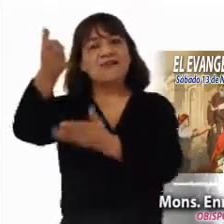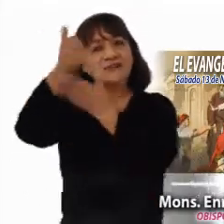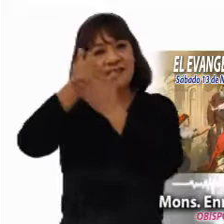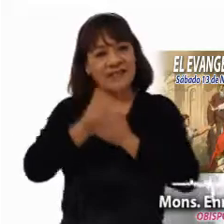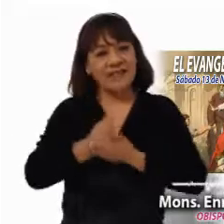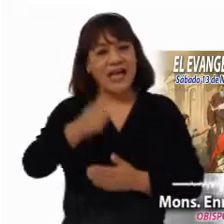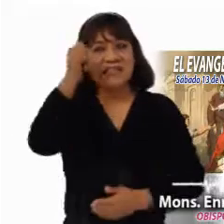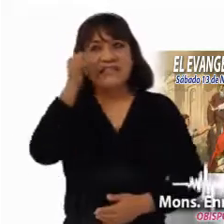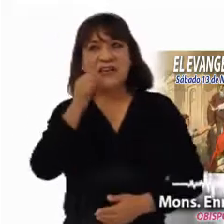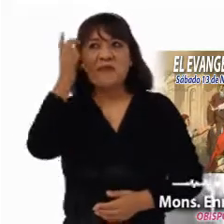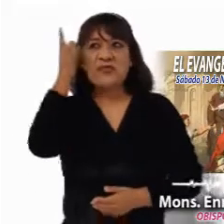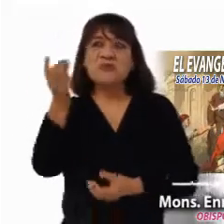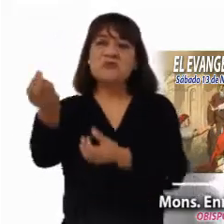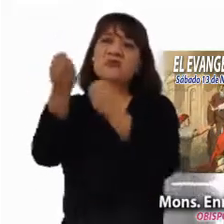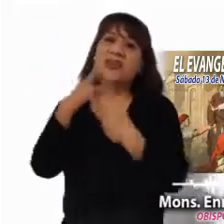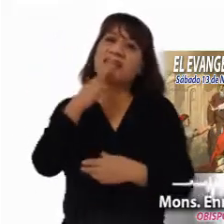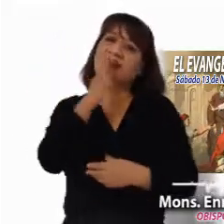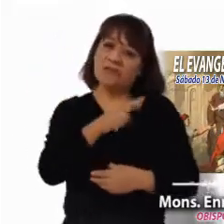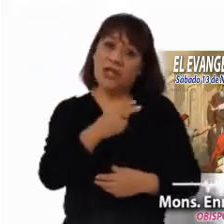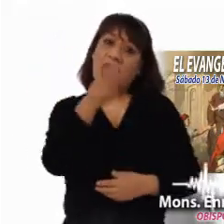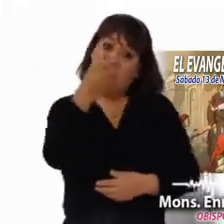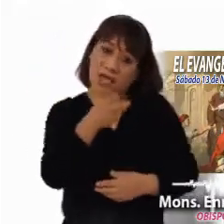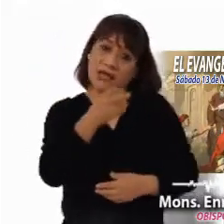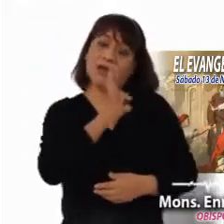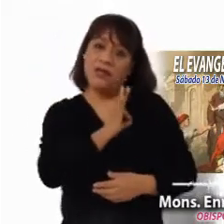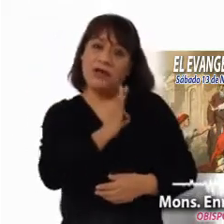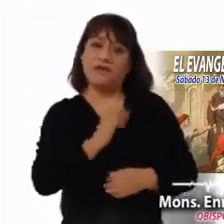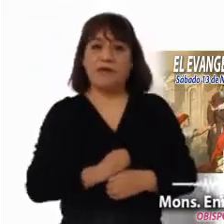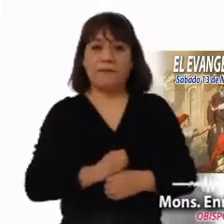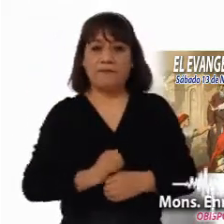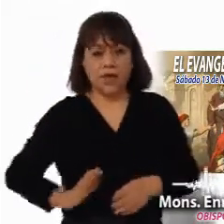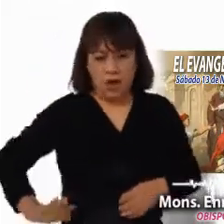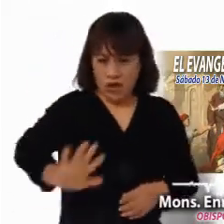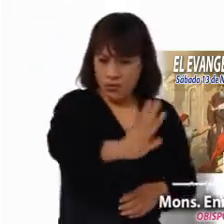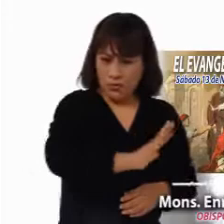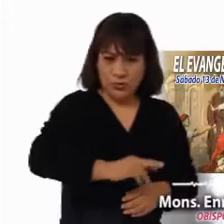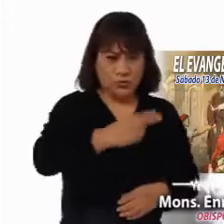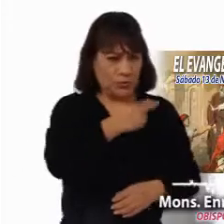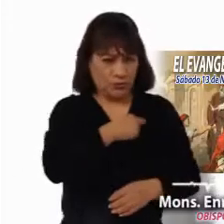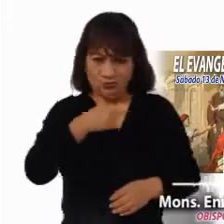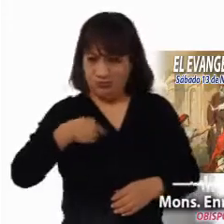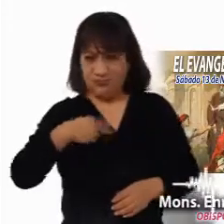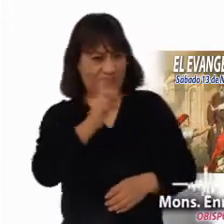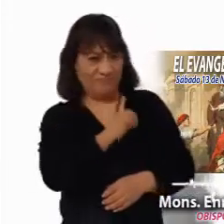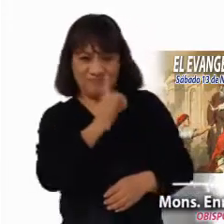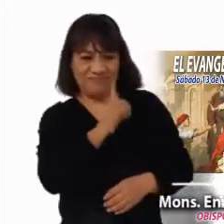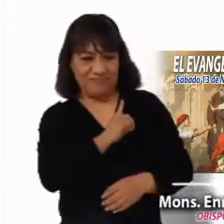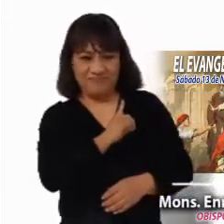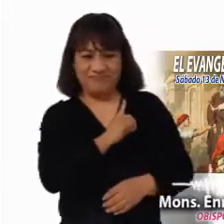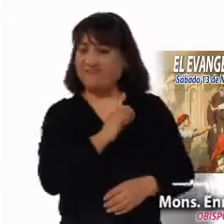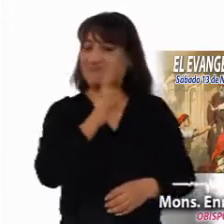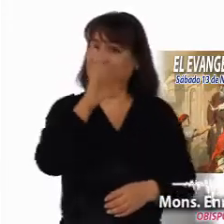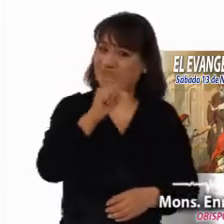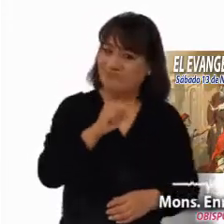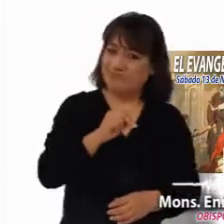respuesta. Este es un asunto de fe. Nosotros no nos bastamos a nosotros mismos.